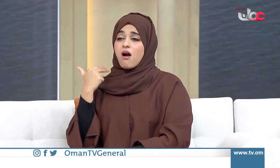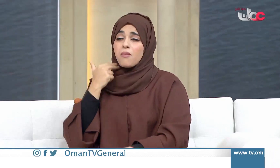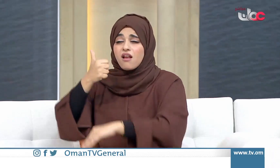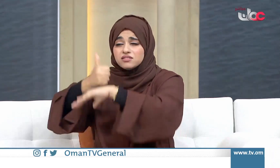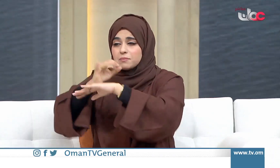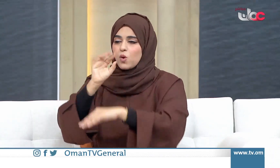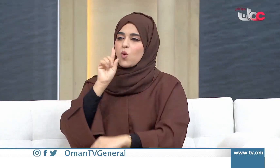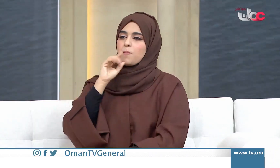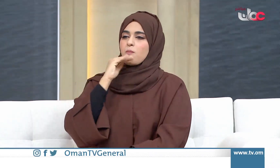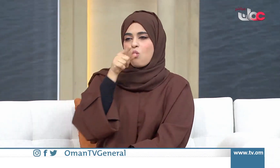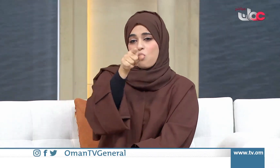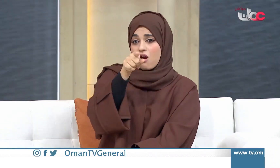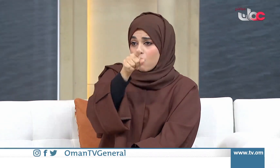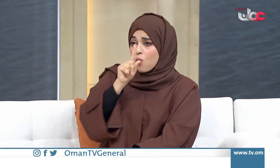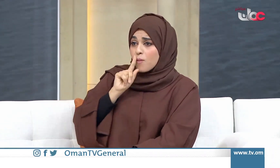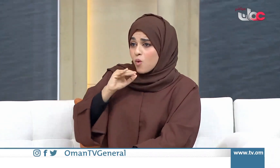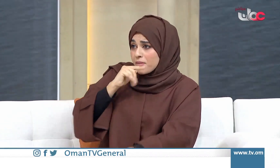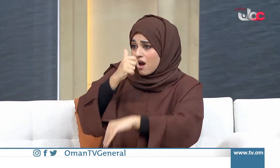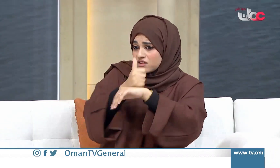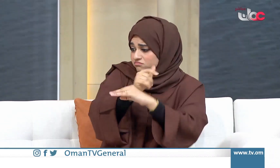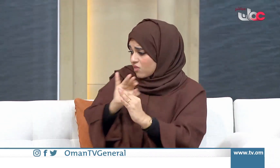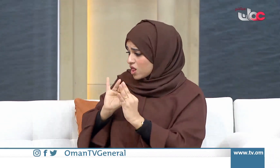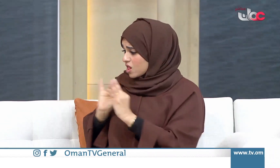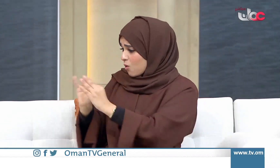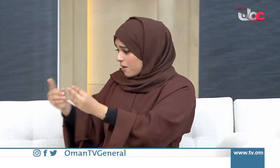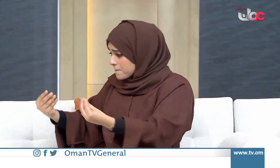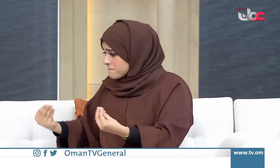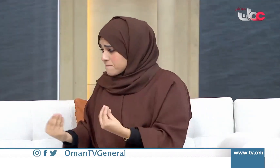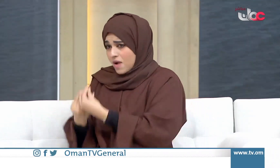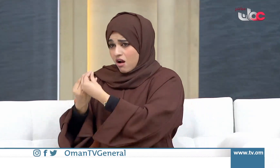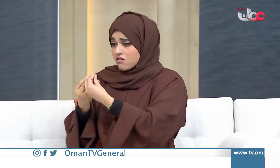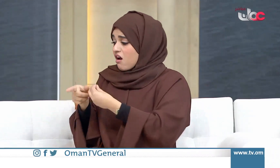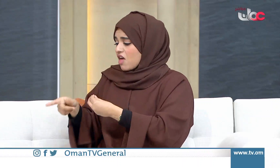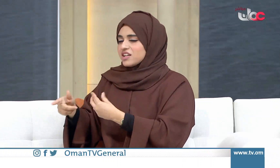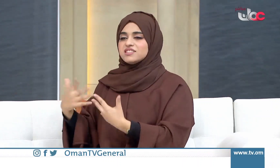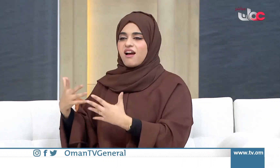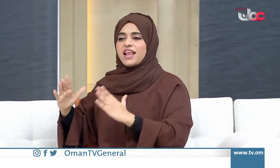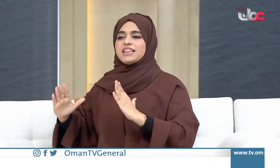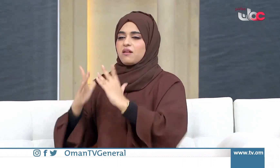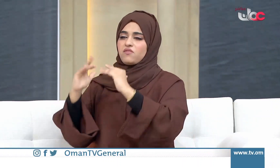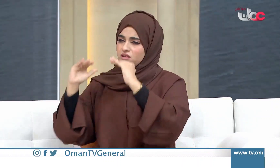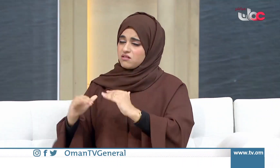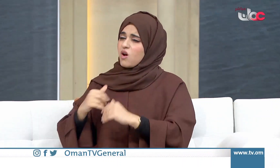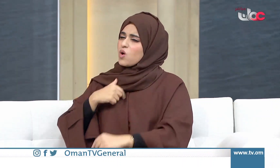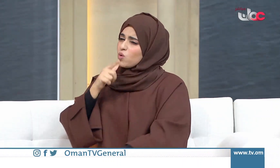التواصل مع الأهل أنا أتمنى من جميع أولياء الأمور لأبناء من ذوي إعاقة السامعية أن